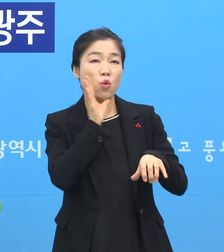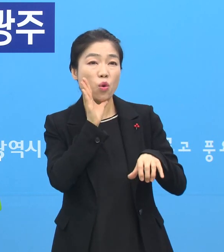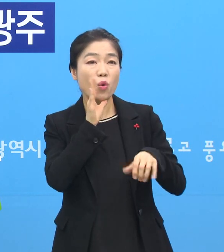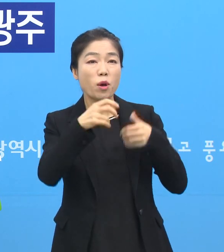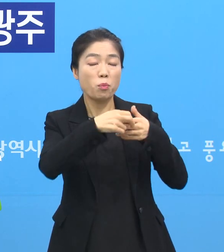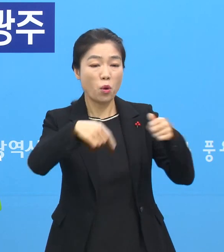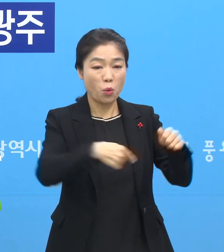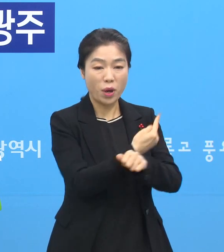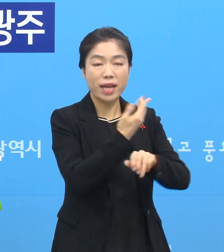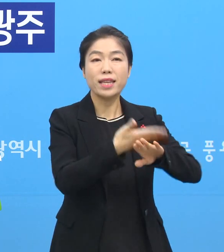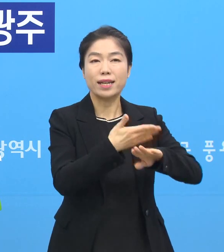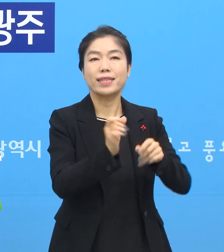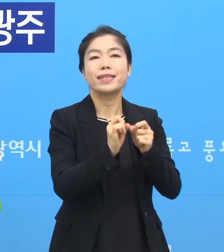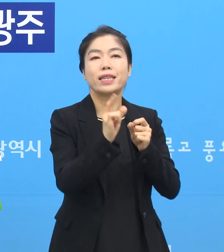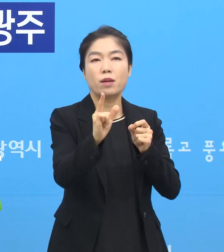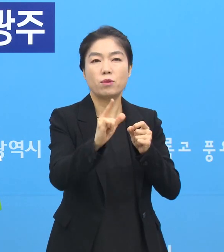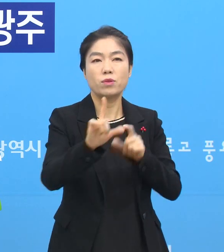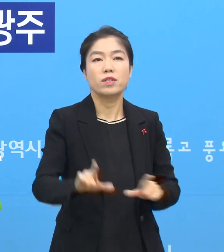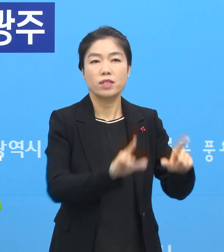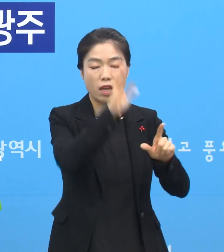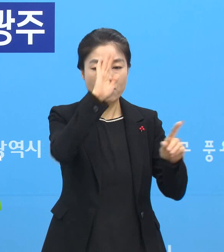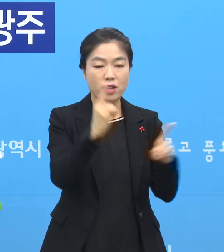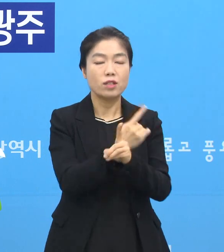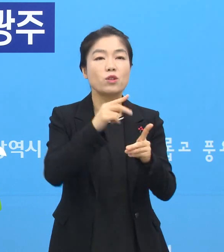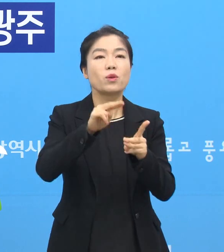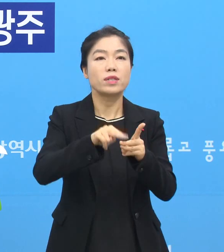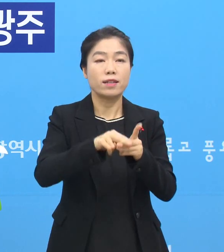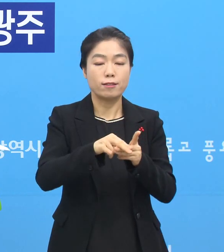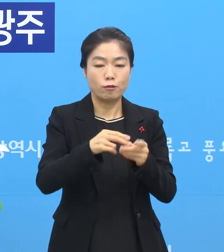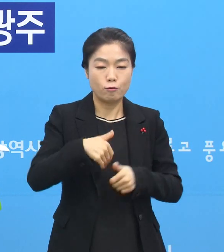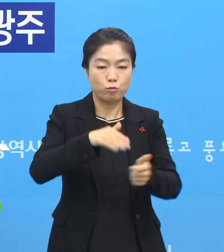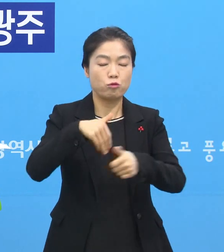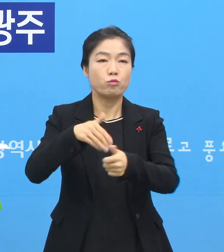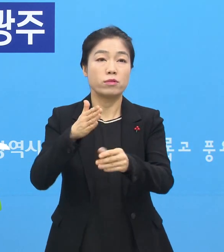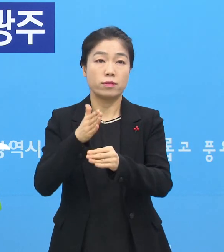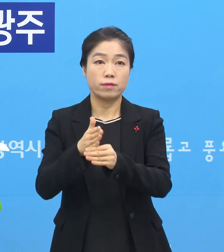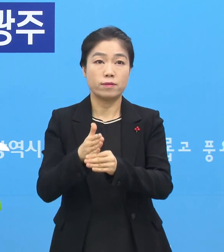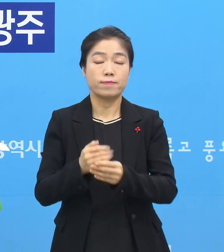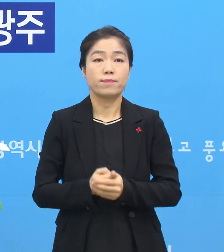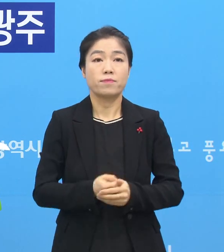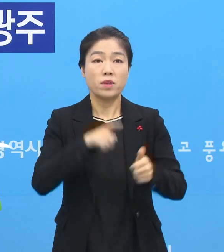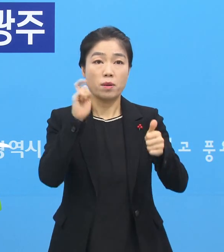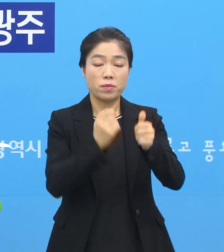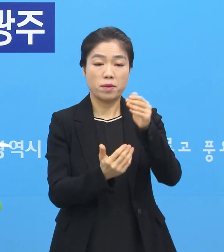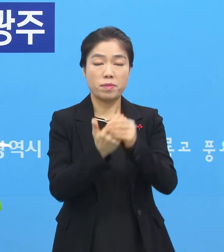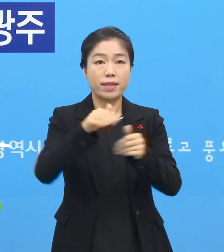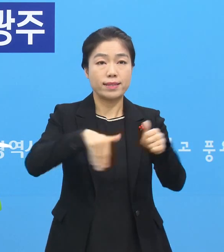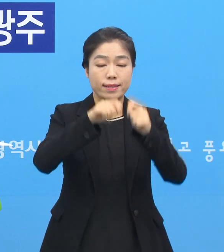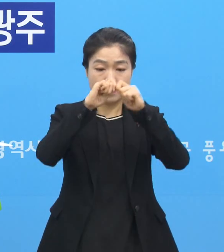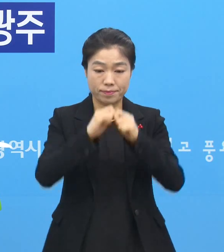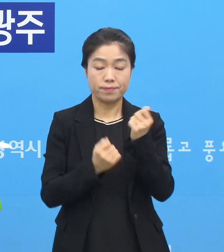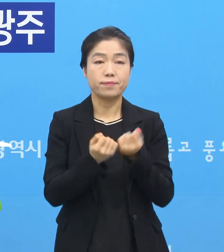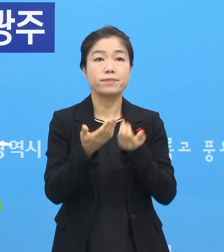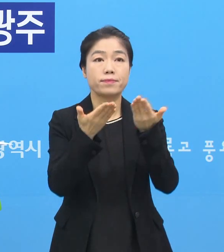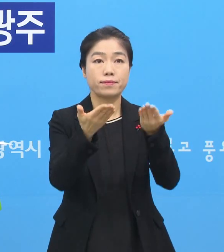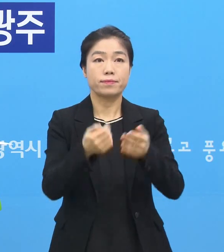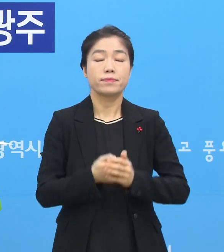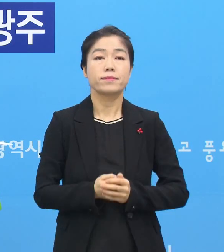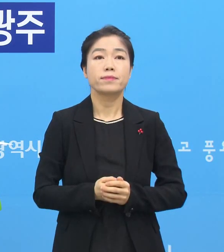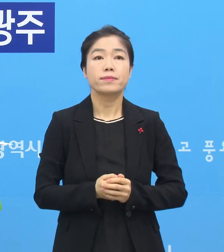다른 분들은 주로 생활치료센터로 후송을 하고 있습니다. 확진자 발상에 따른 세부 현황입니다.